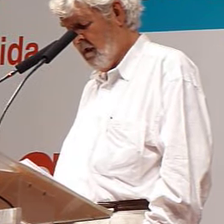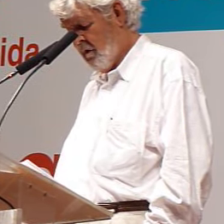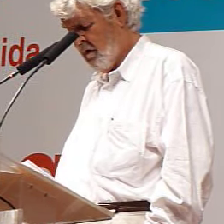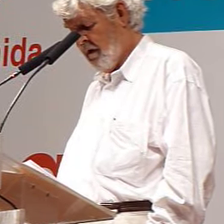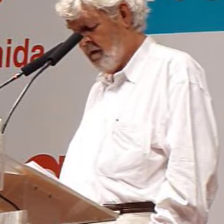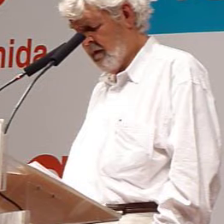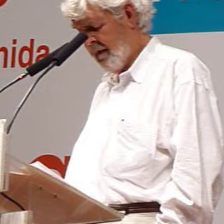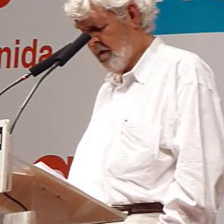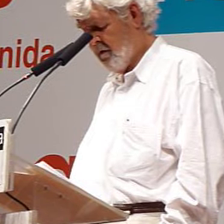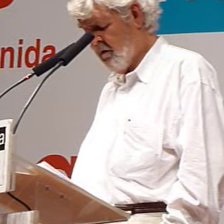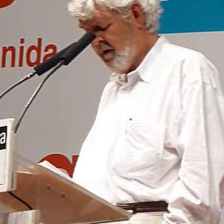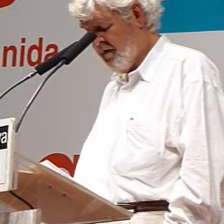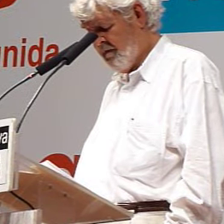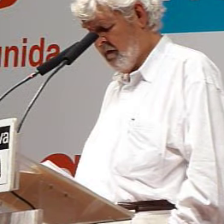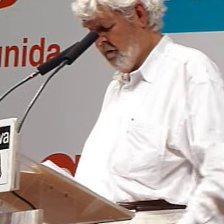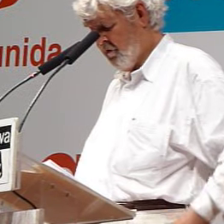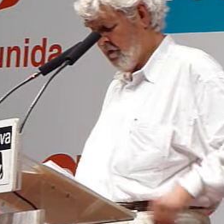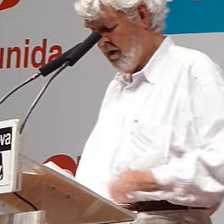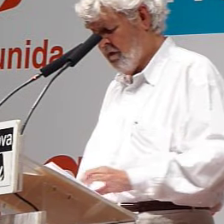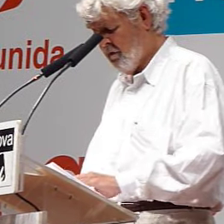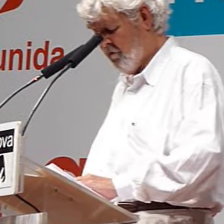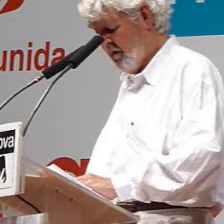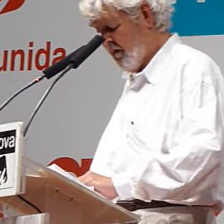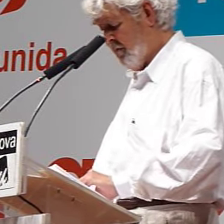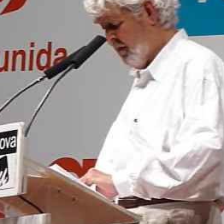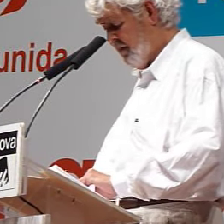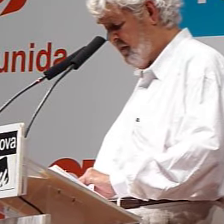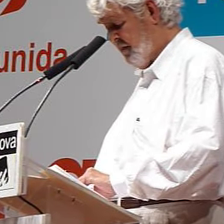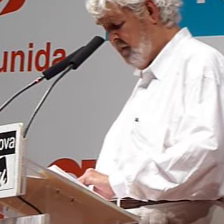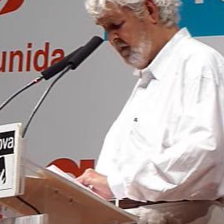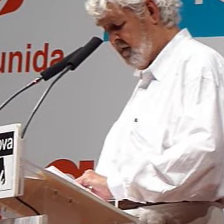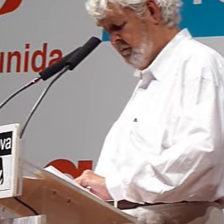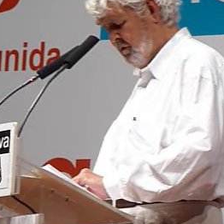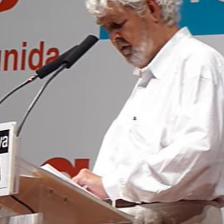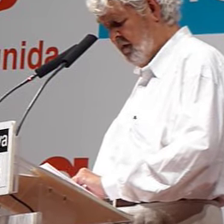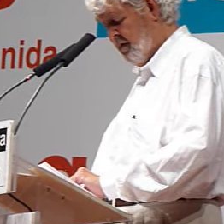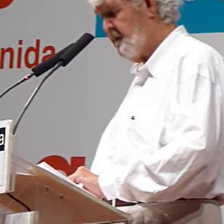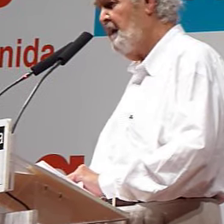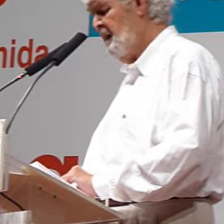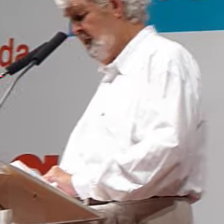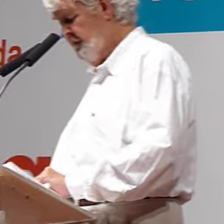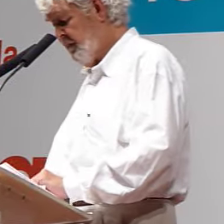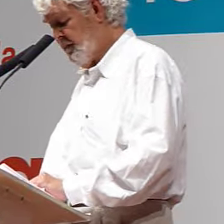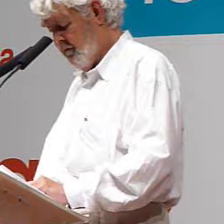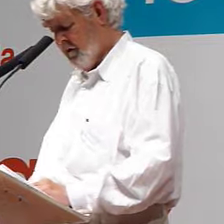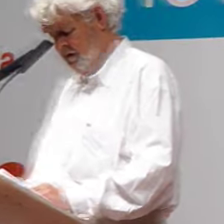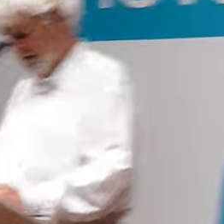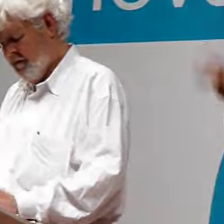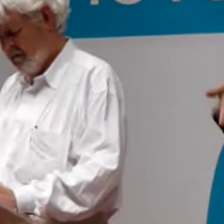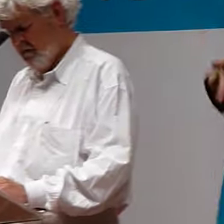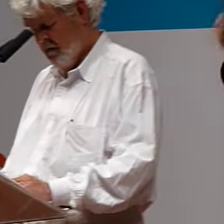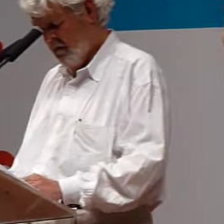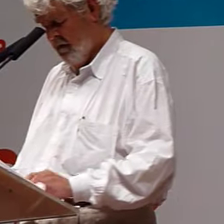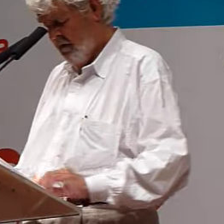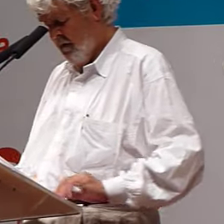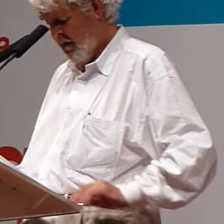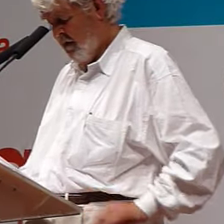É ahora a reconoquista dos derechos e as liberdades cívicas e políticas efectivas.